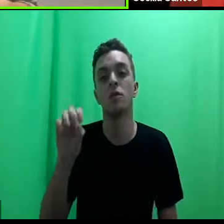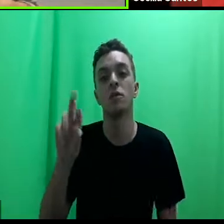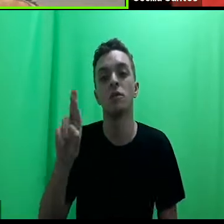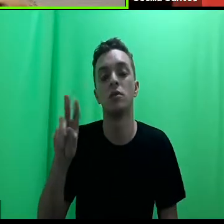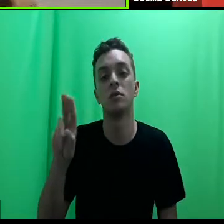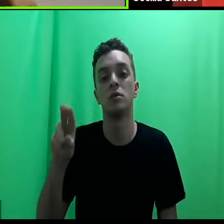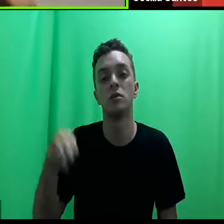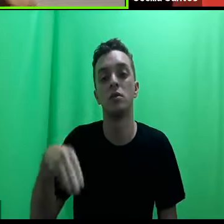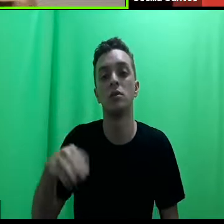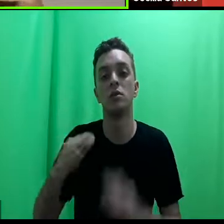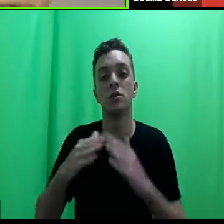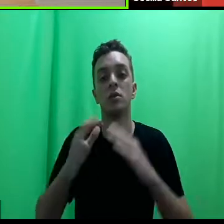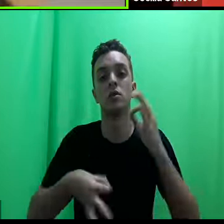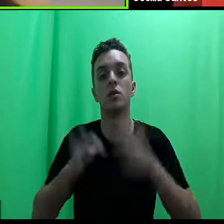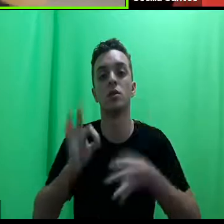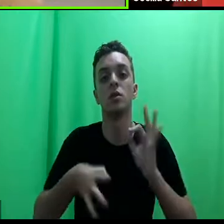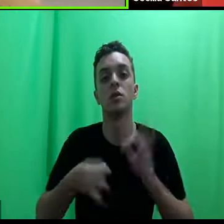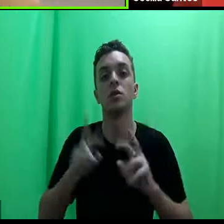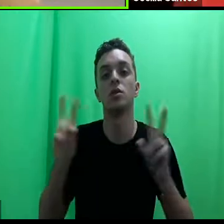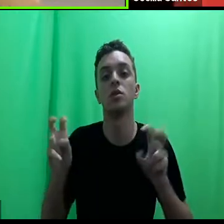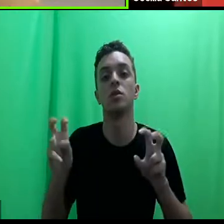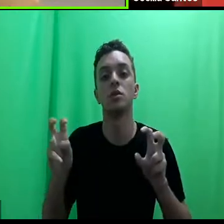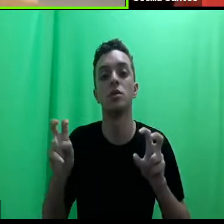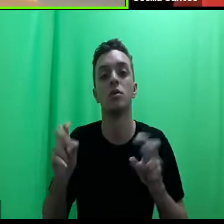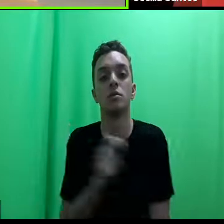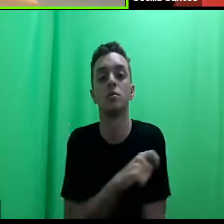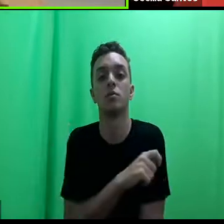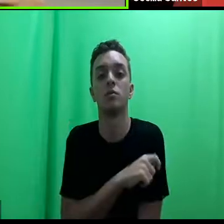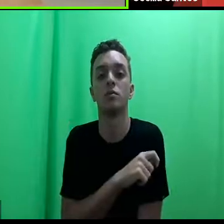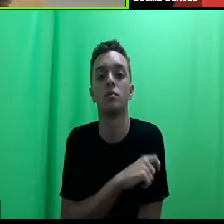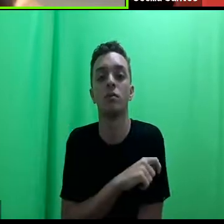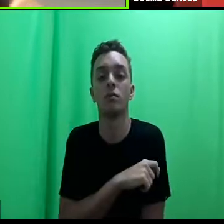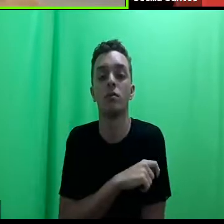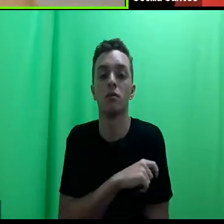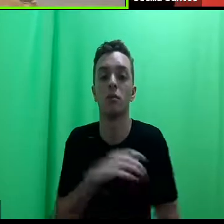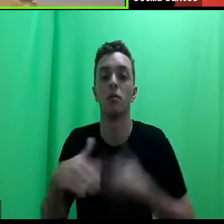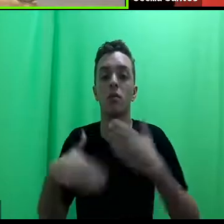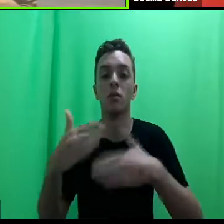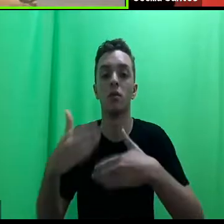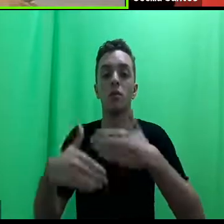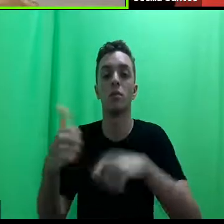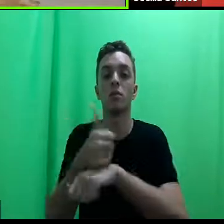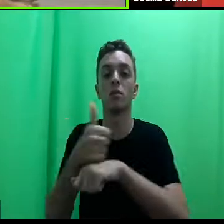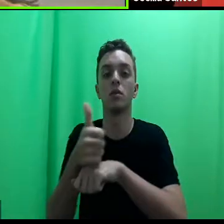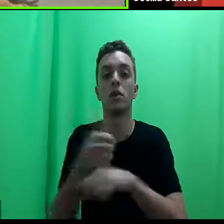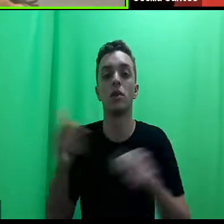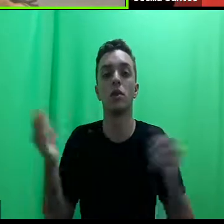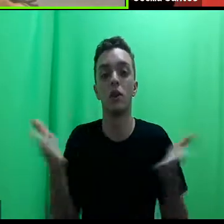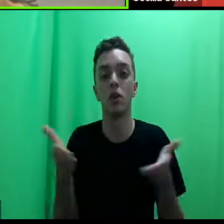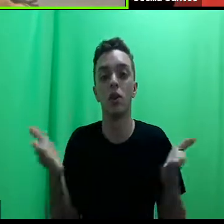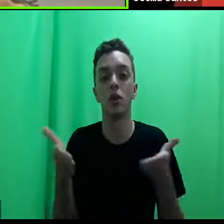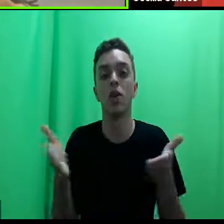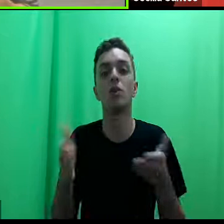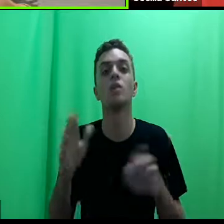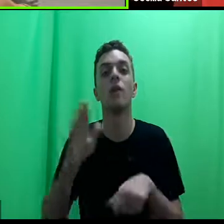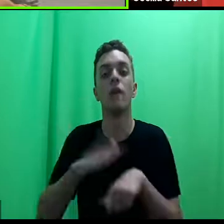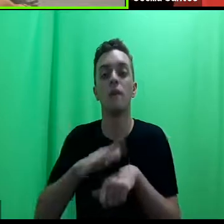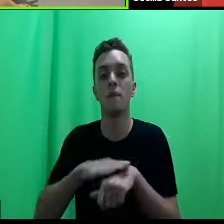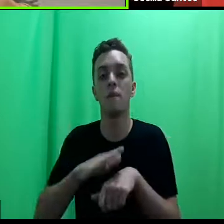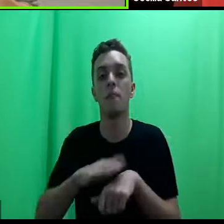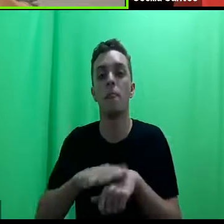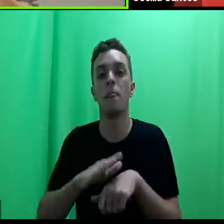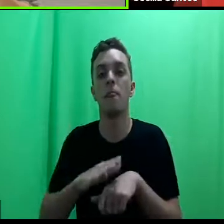a trajetória profissional dos alunos que passaram pela clínica Luiz Gama, e como a maior parte deles são hoje atuantes em direitos humanos, a gente tem